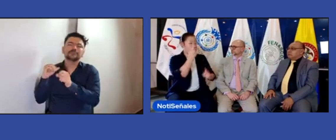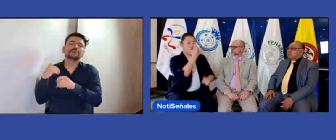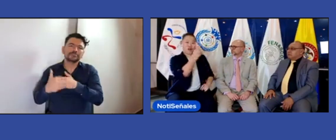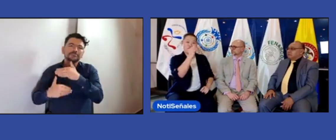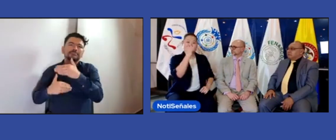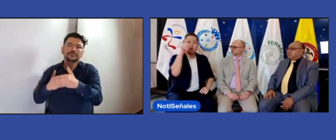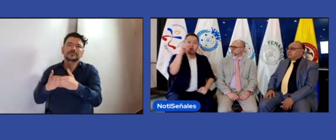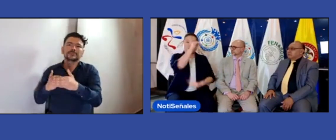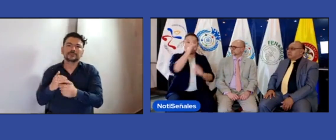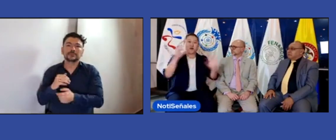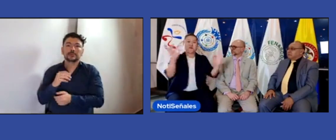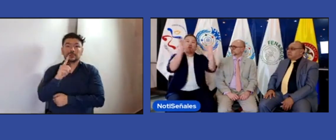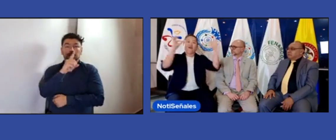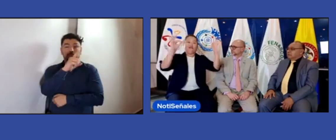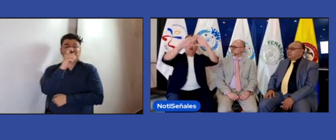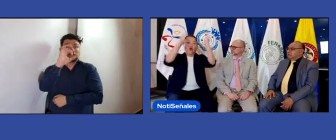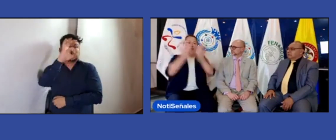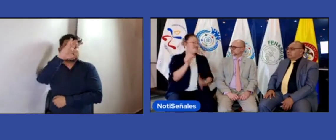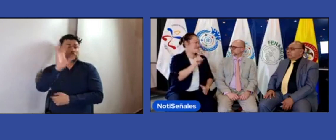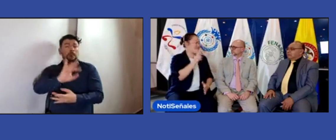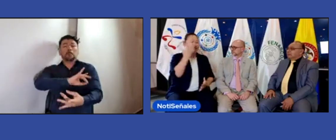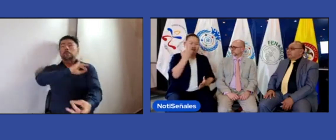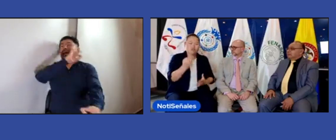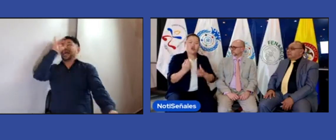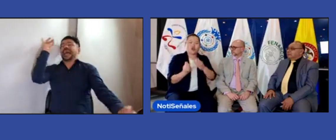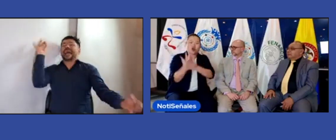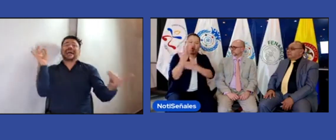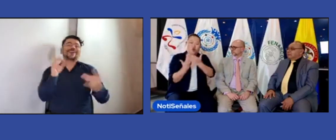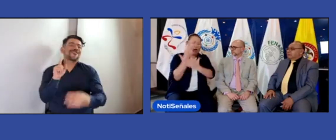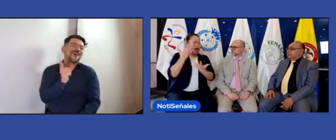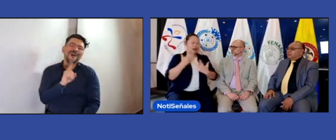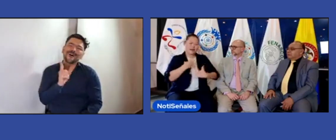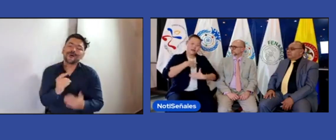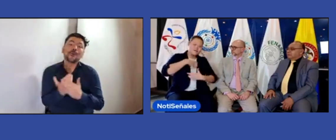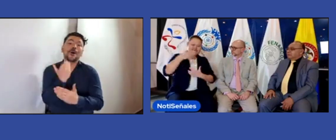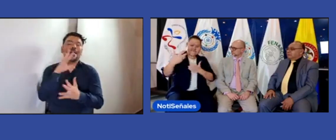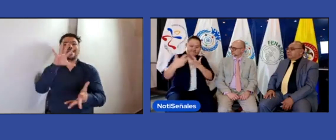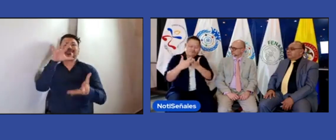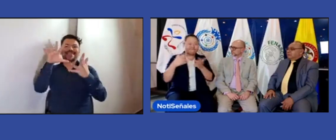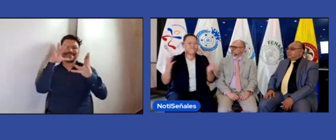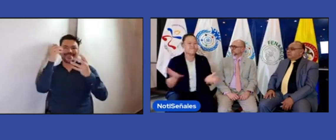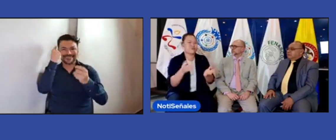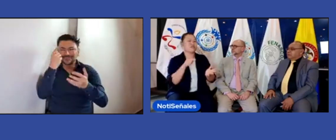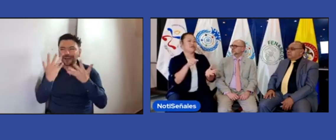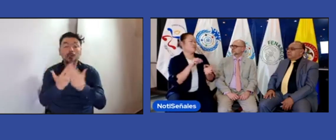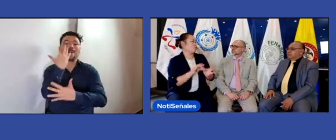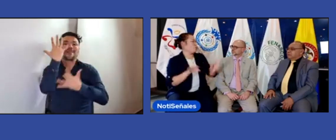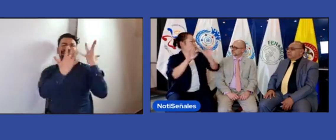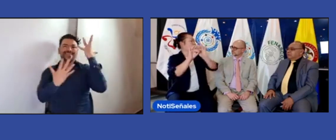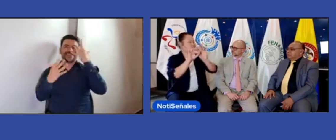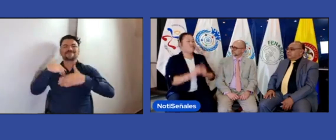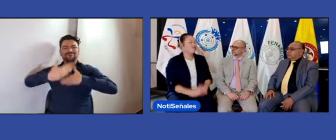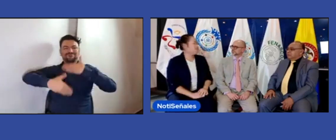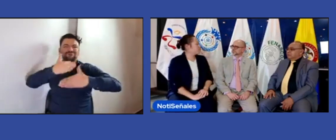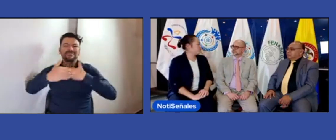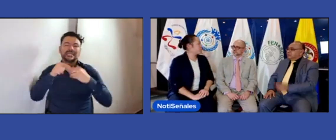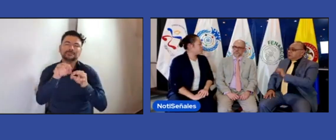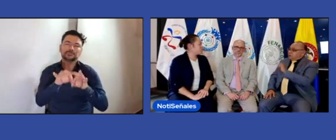buscamos conseguir todos esos objetivos. Obviamente sabemos que no están al ciento por ciento, pero nos ajustamos a las situaciones que vamos